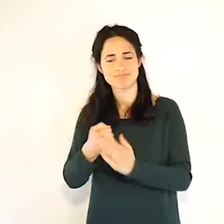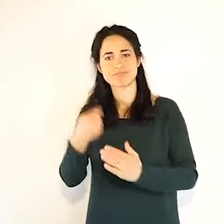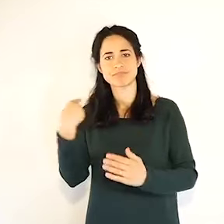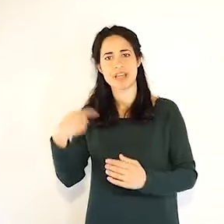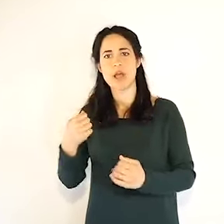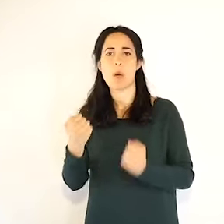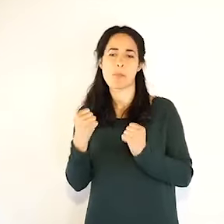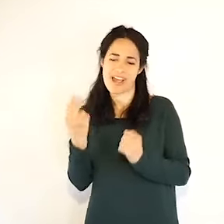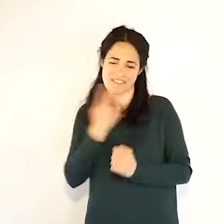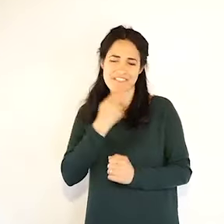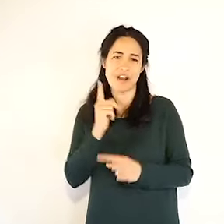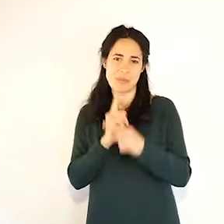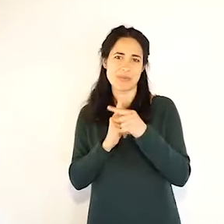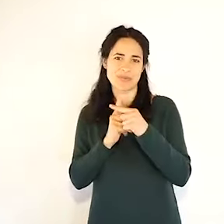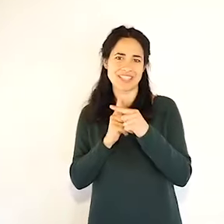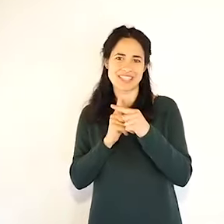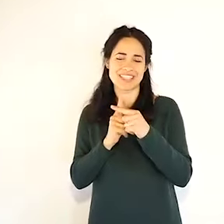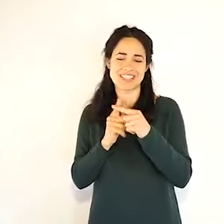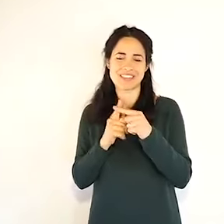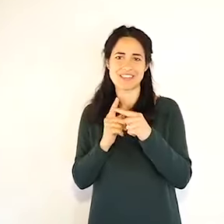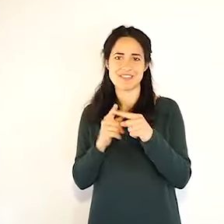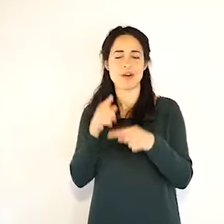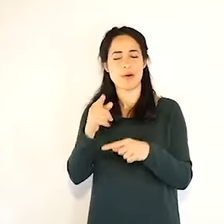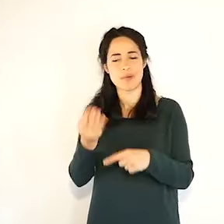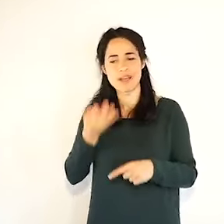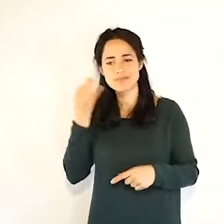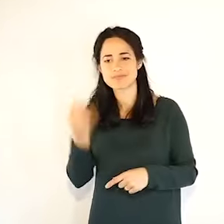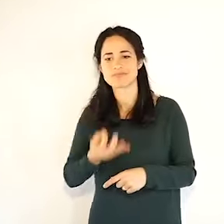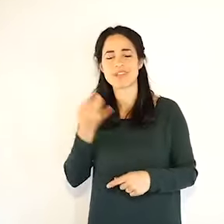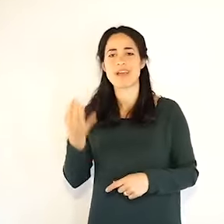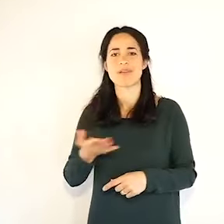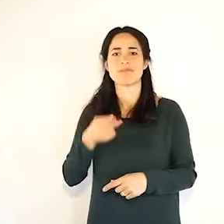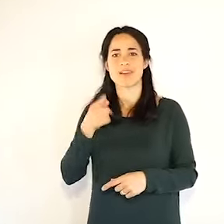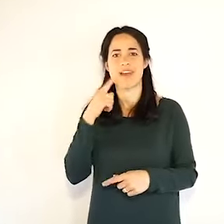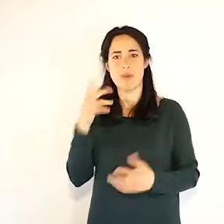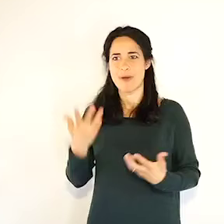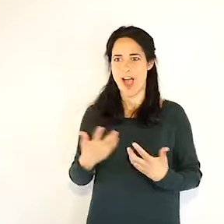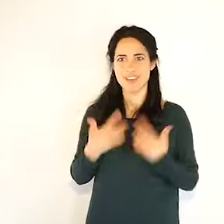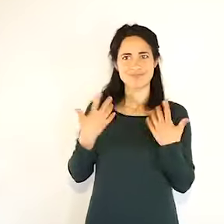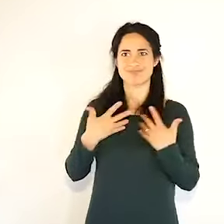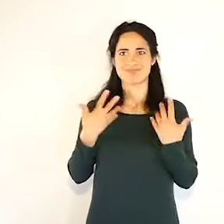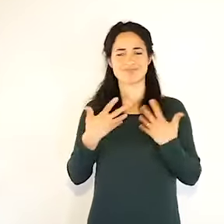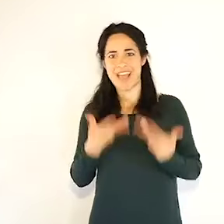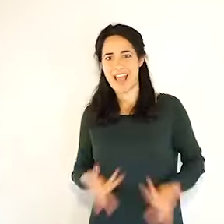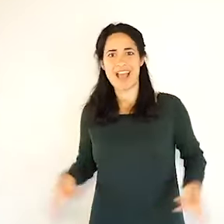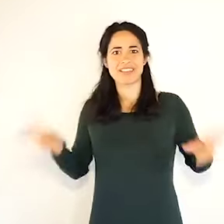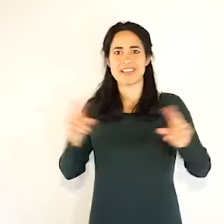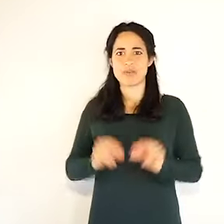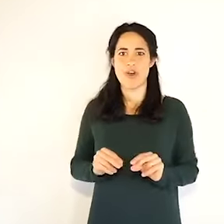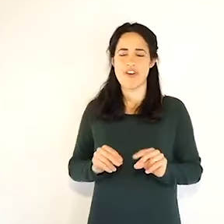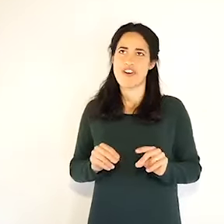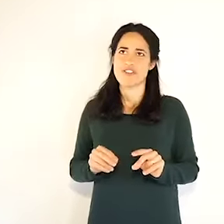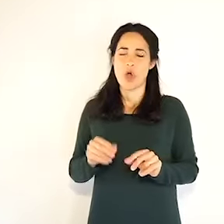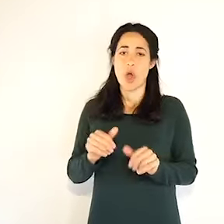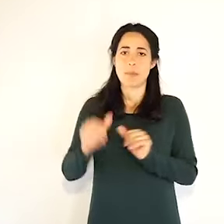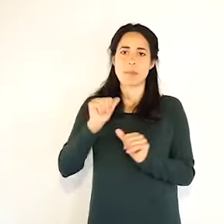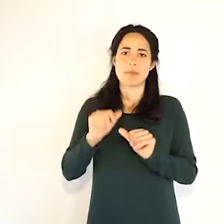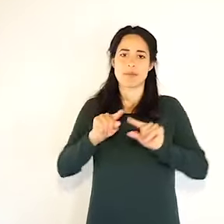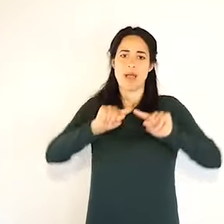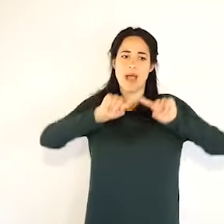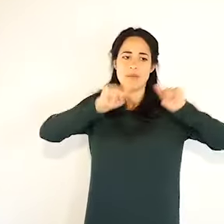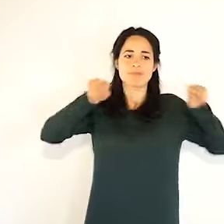positiva e con il solito entusiasmo dopo una parentesi